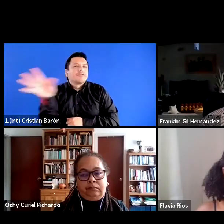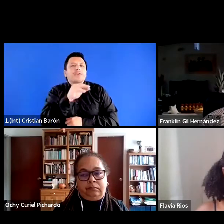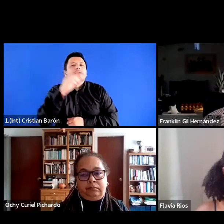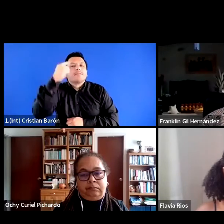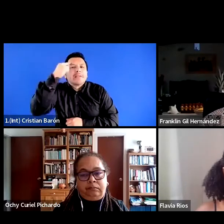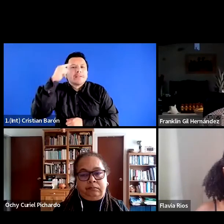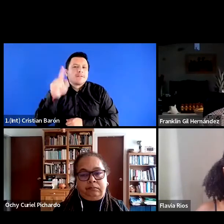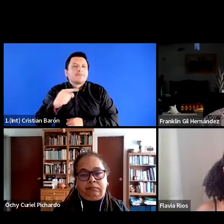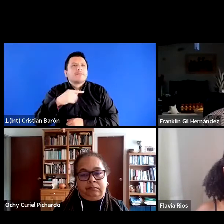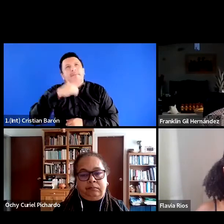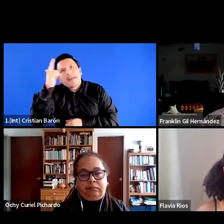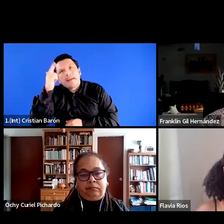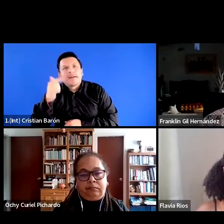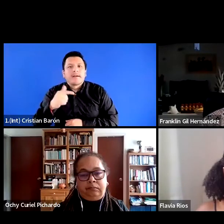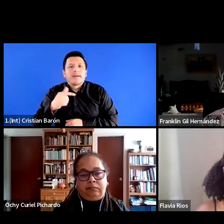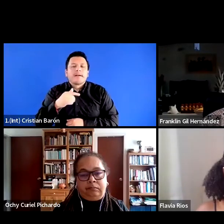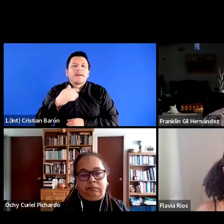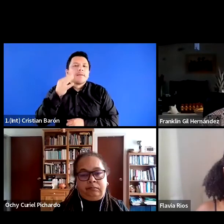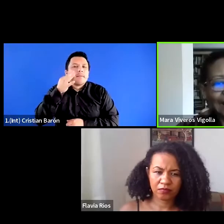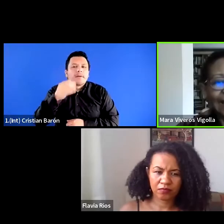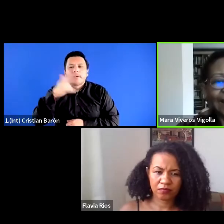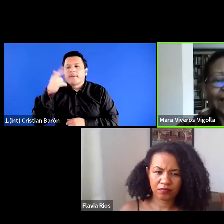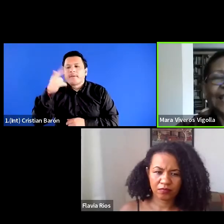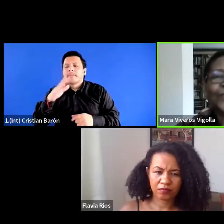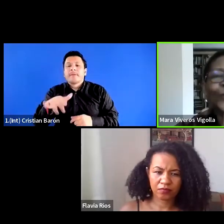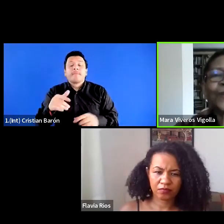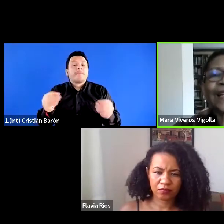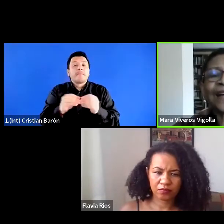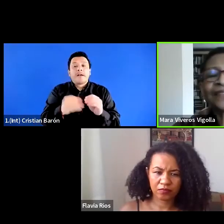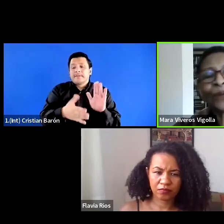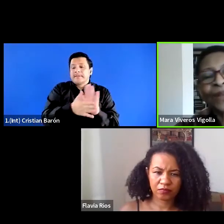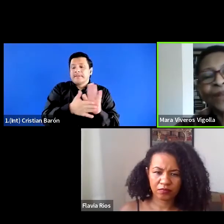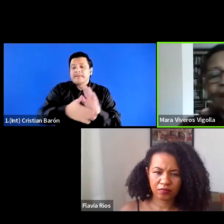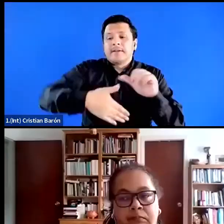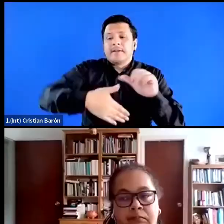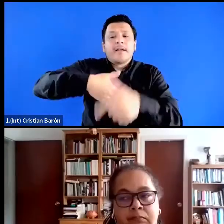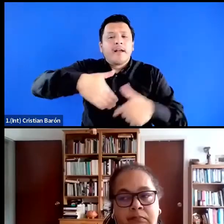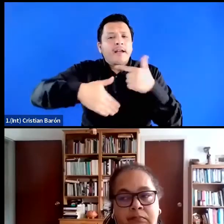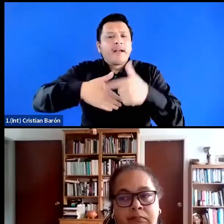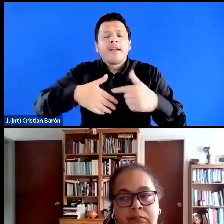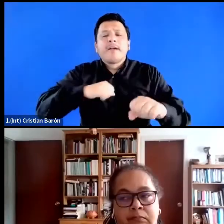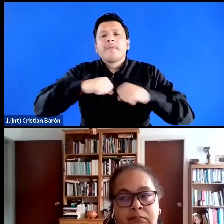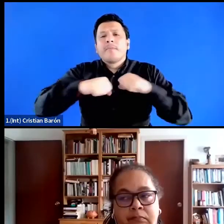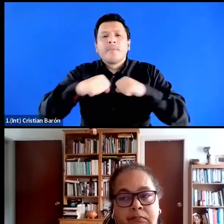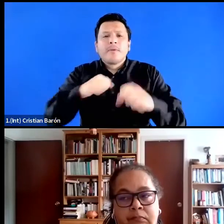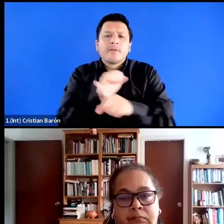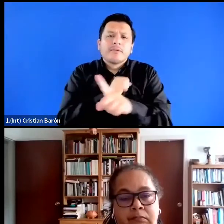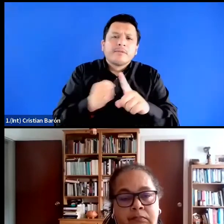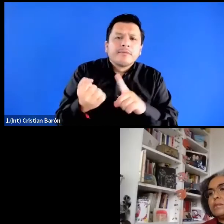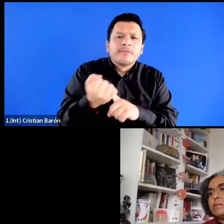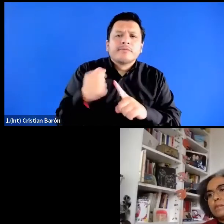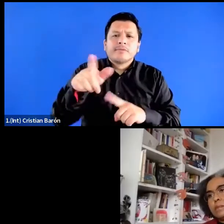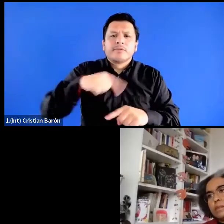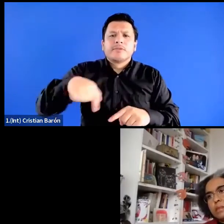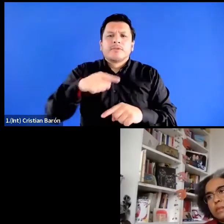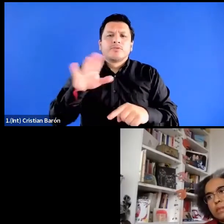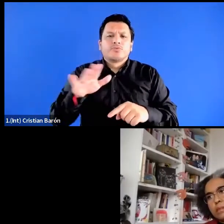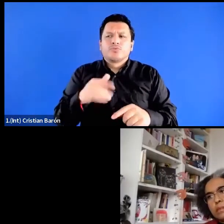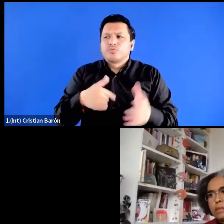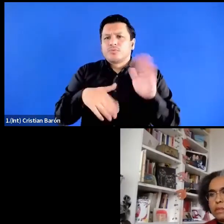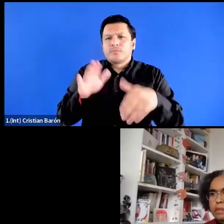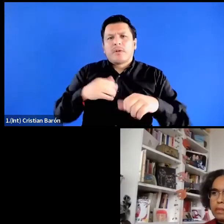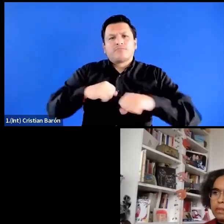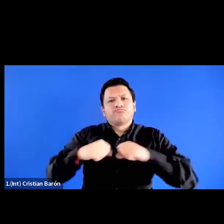Igualmente, se ha documentado que en América Latina las posibilidades de movilidad social, a partir de una de las posiciones